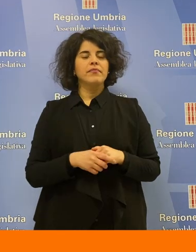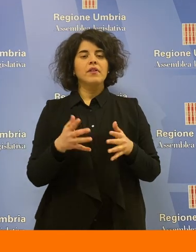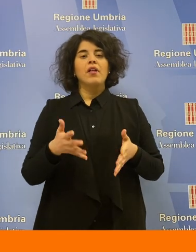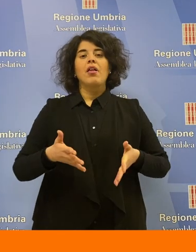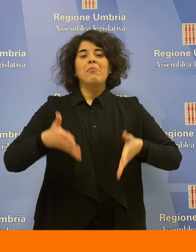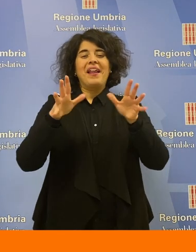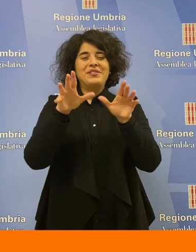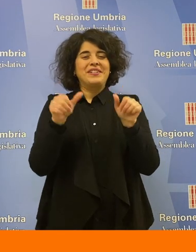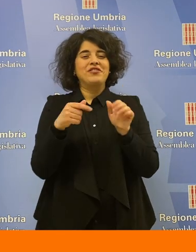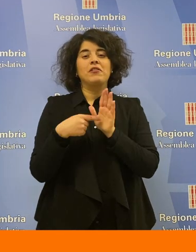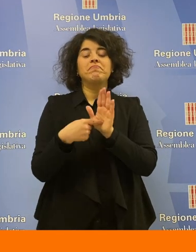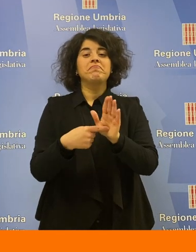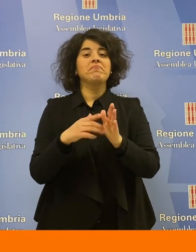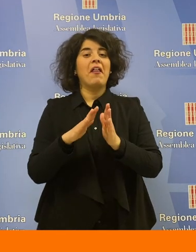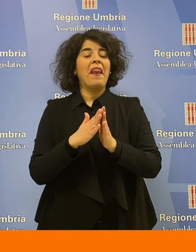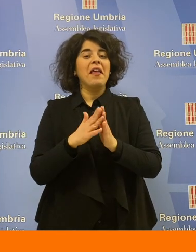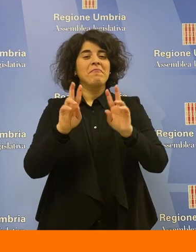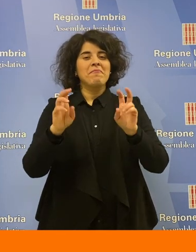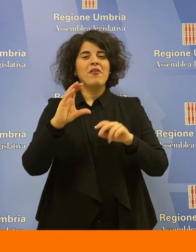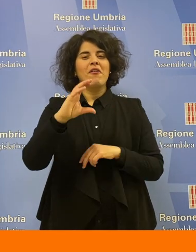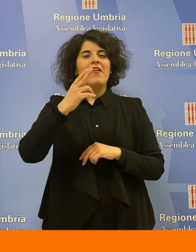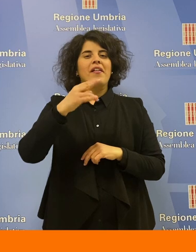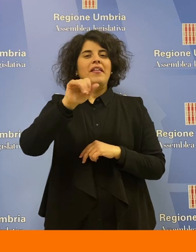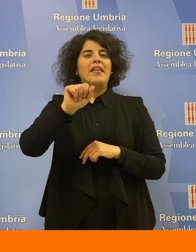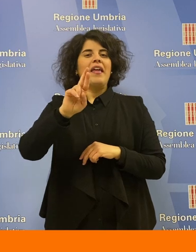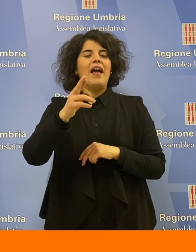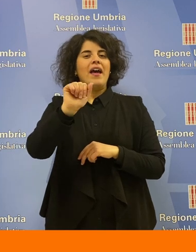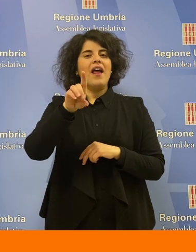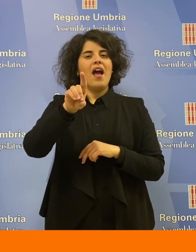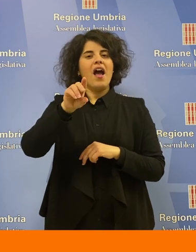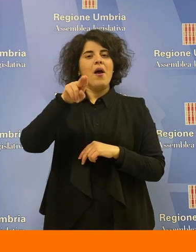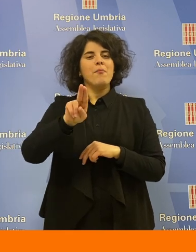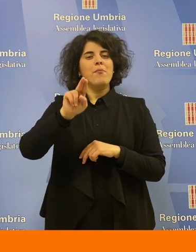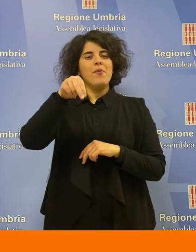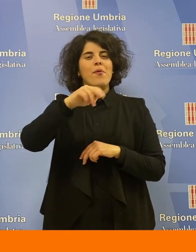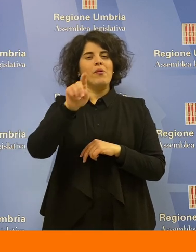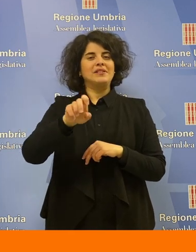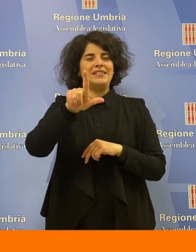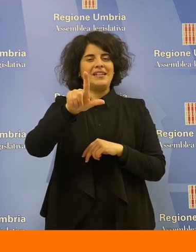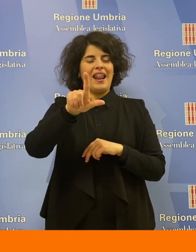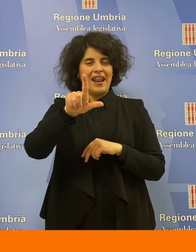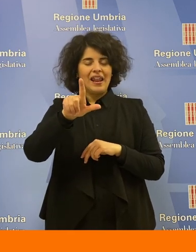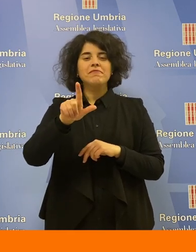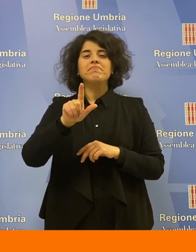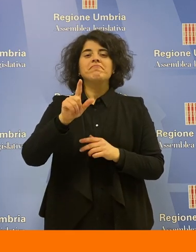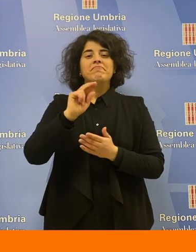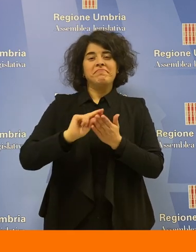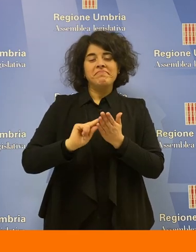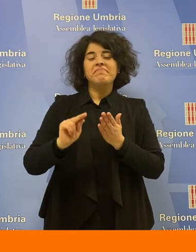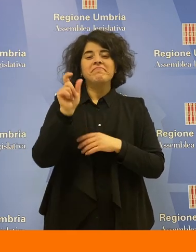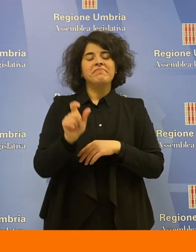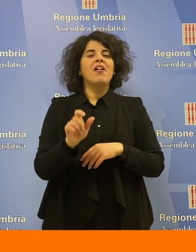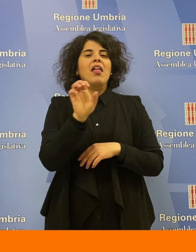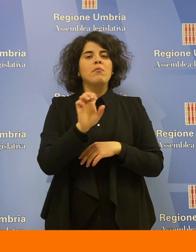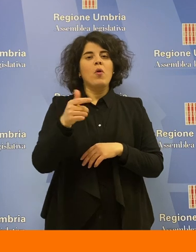Presentato a Palazzo Cesaroni il libro intitolato Chiara Punzel di Emanuela Traversini, ce ne parla in questo